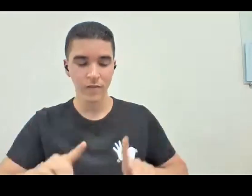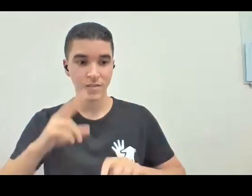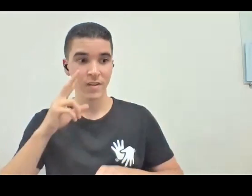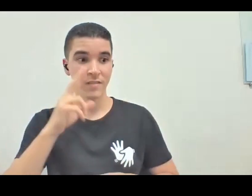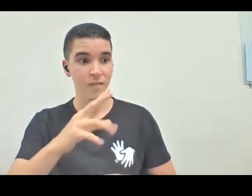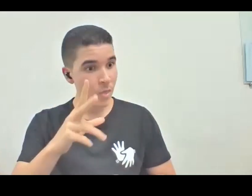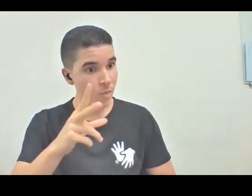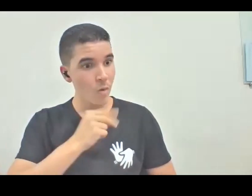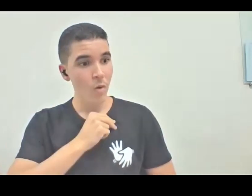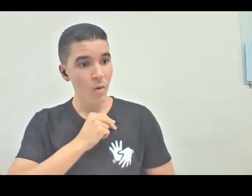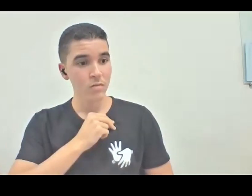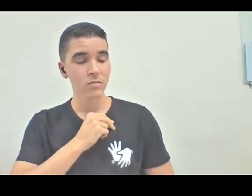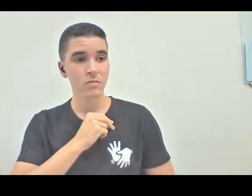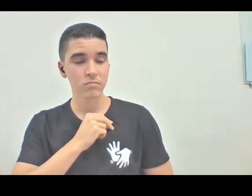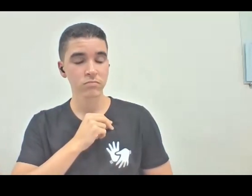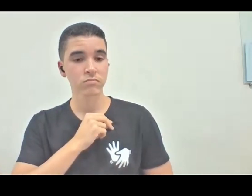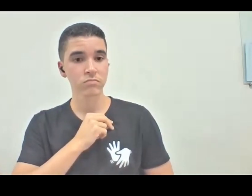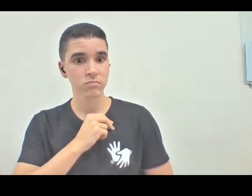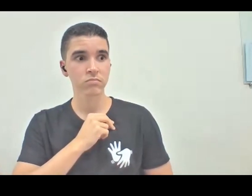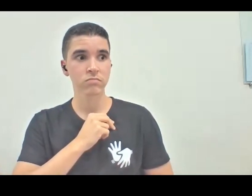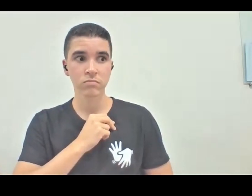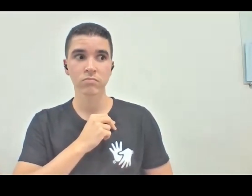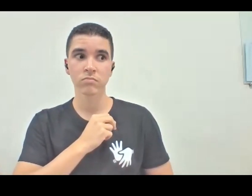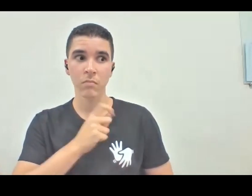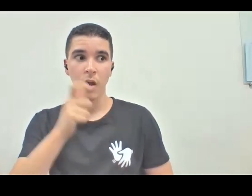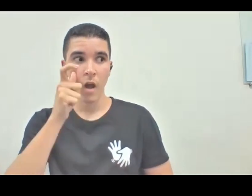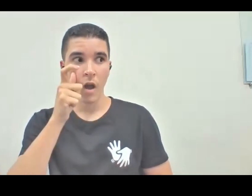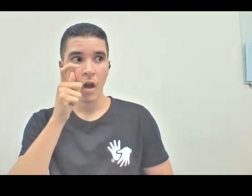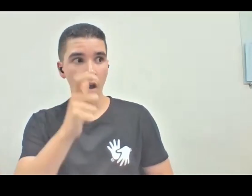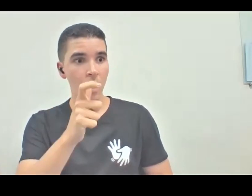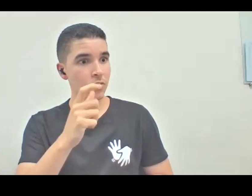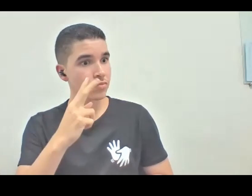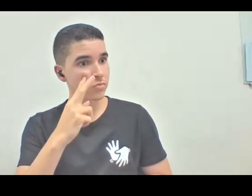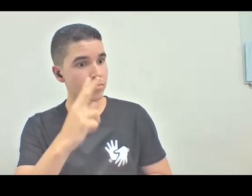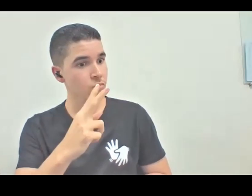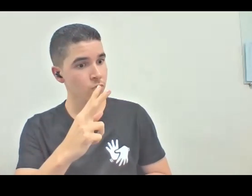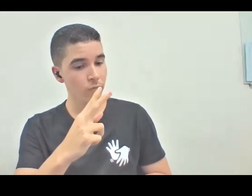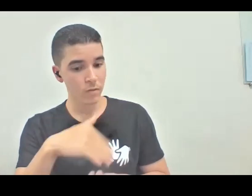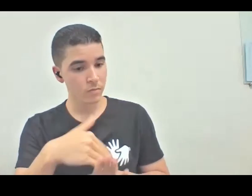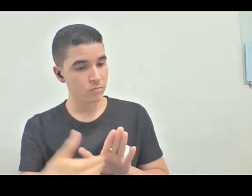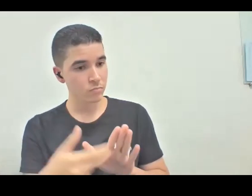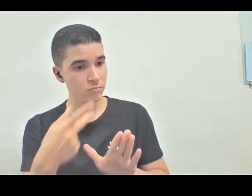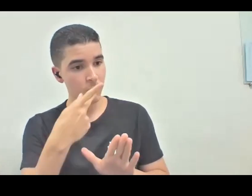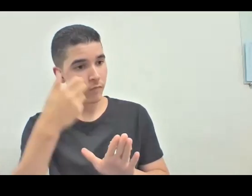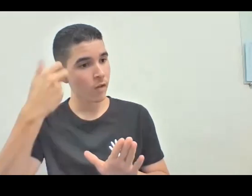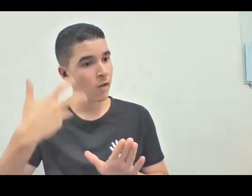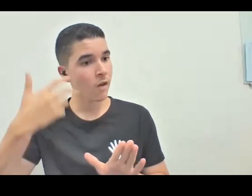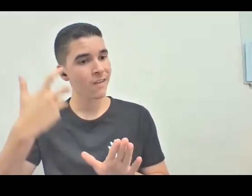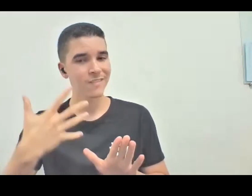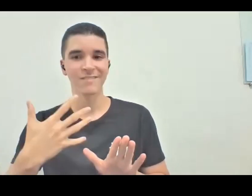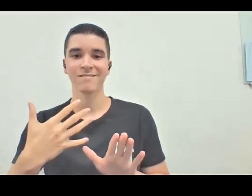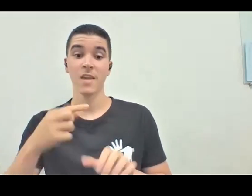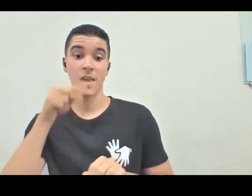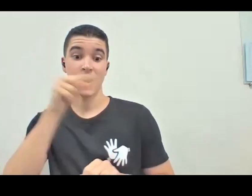pessoa fica fascinada. Ela fala, mas eu não estou enxergando tudo isso. Então, isso é educar a sociedade. Por isso que a gente coloca,